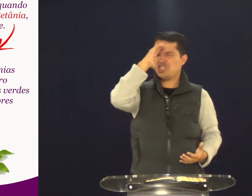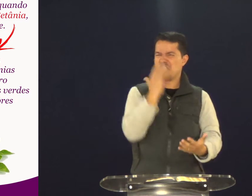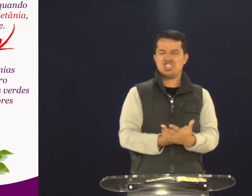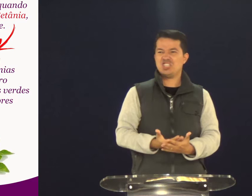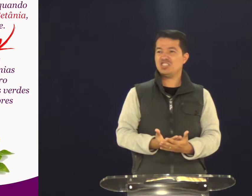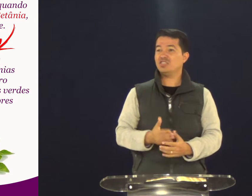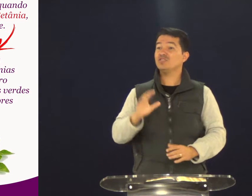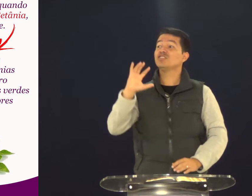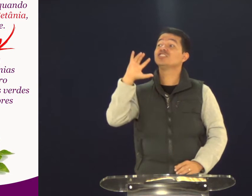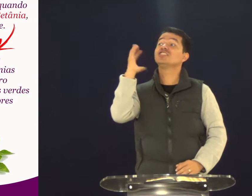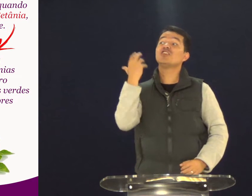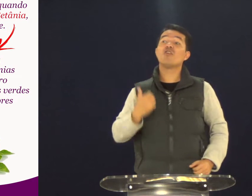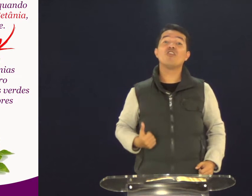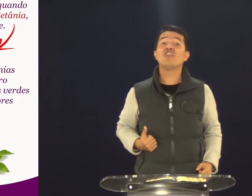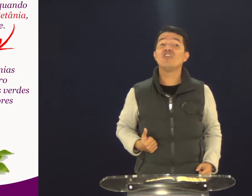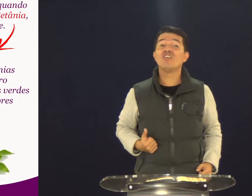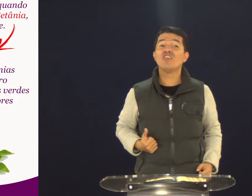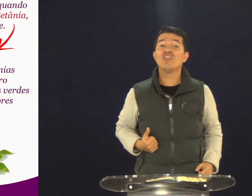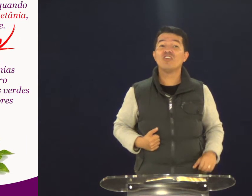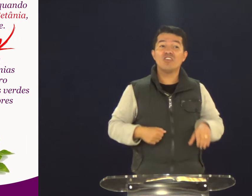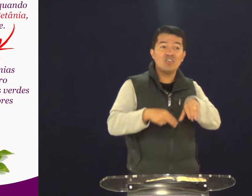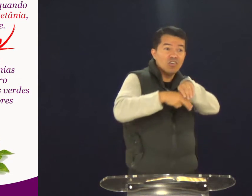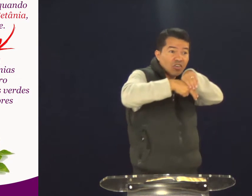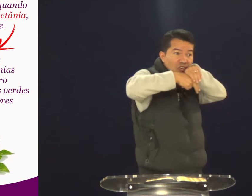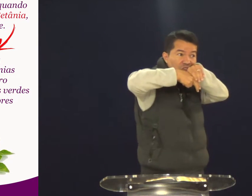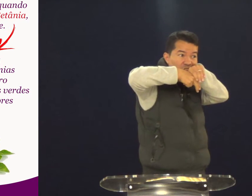está morto. Eu não acredito. E o que aconteceu?